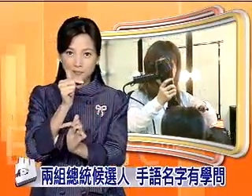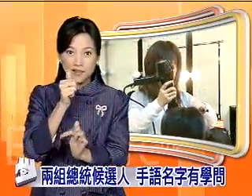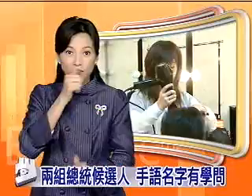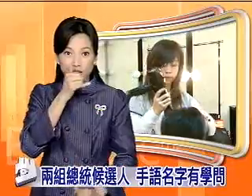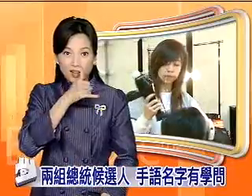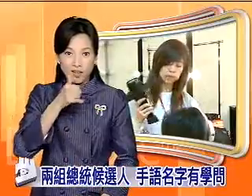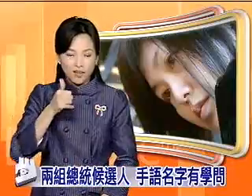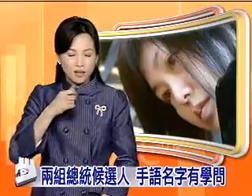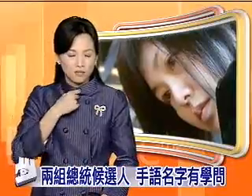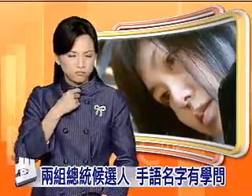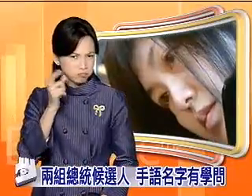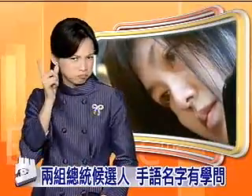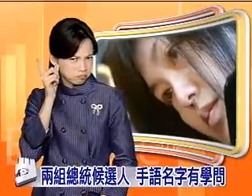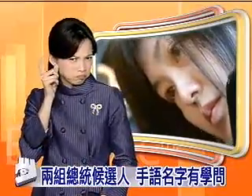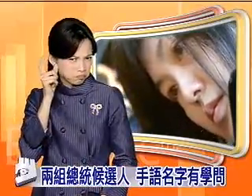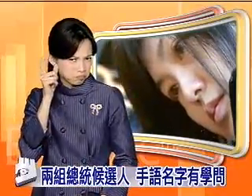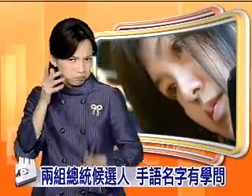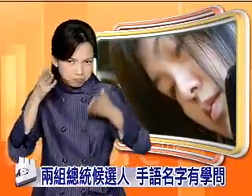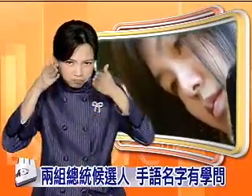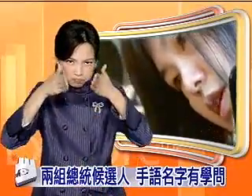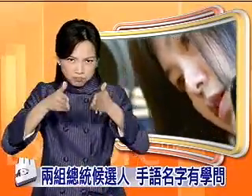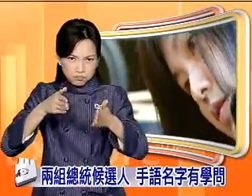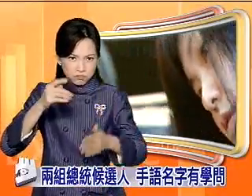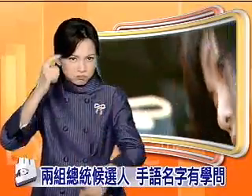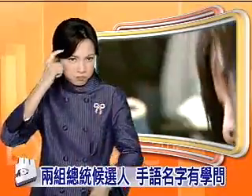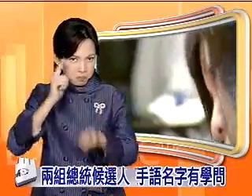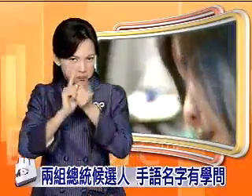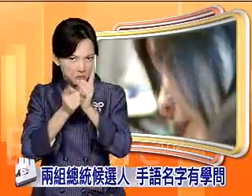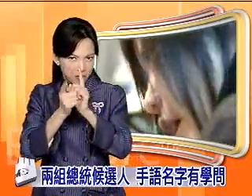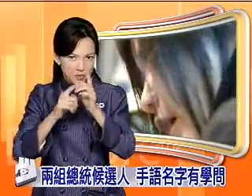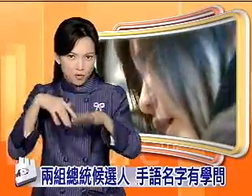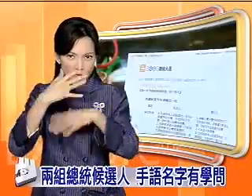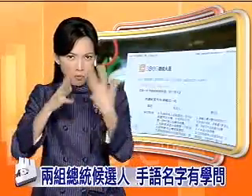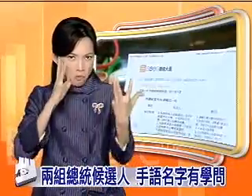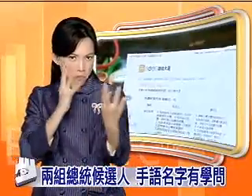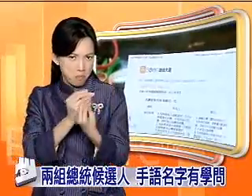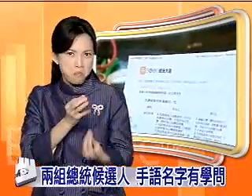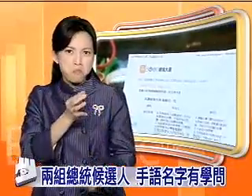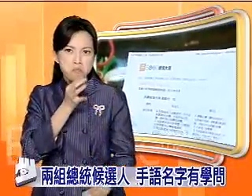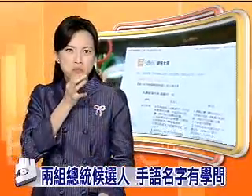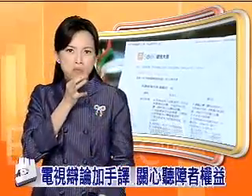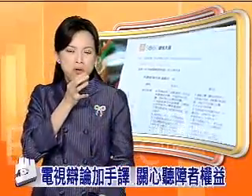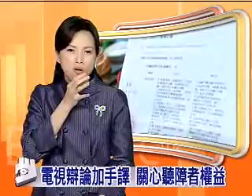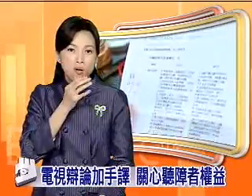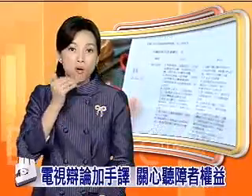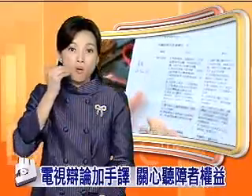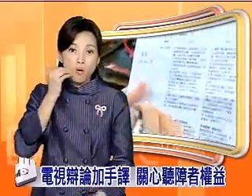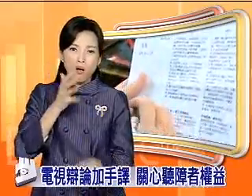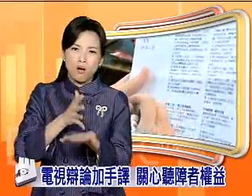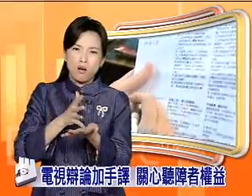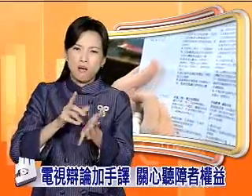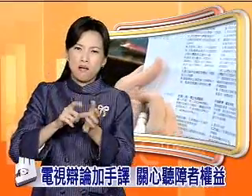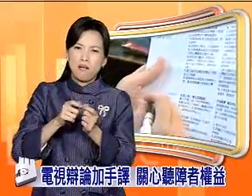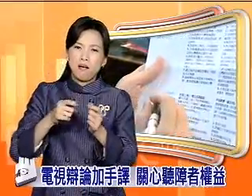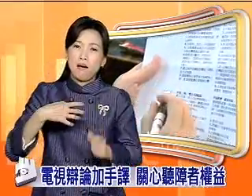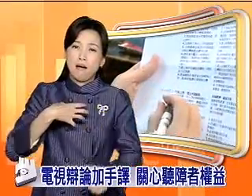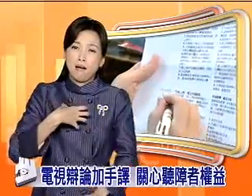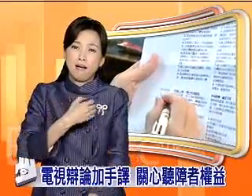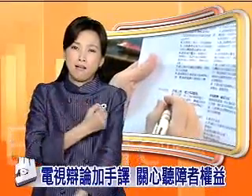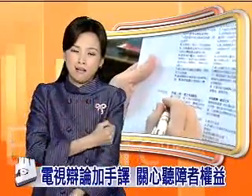因此再比出来如果是很长时间的演讲类型会很耗费精神所以通常会